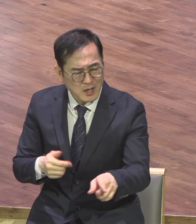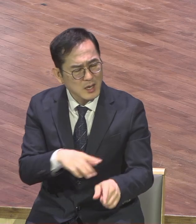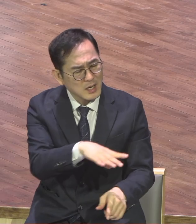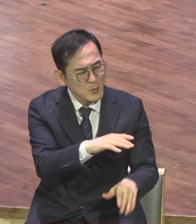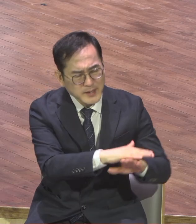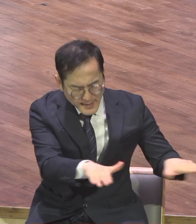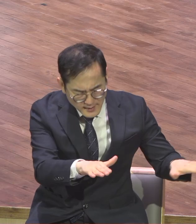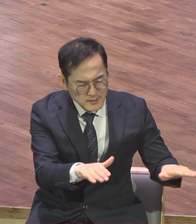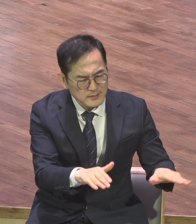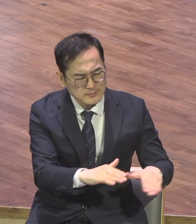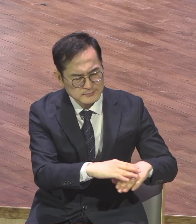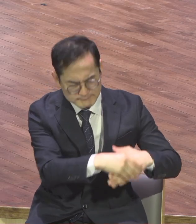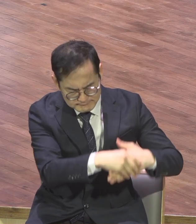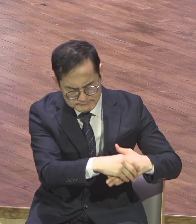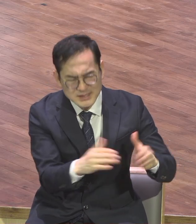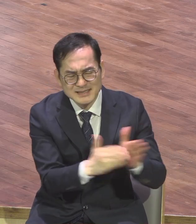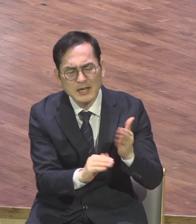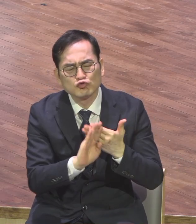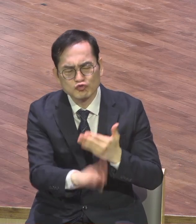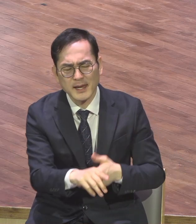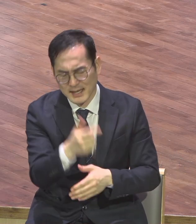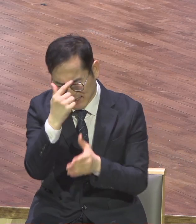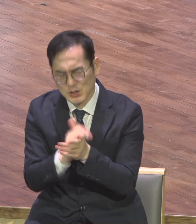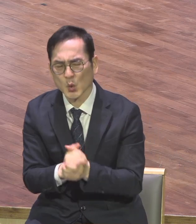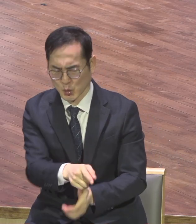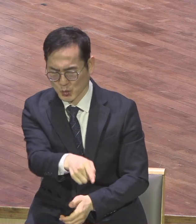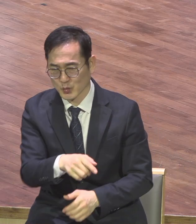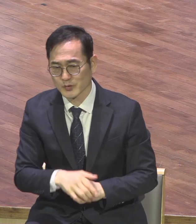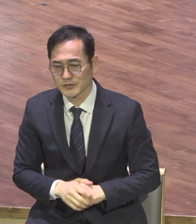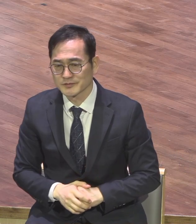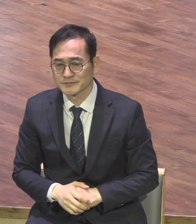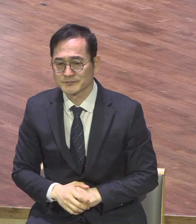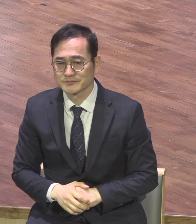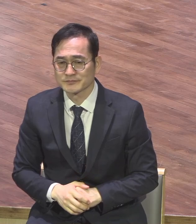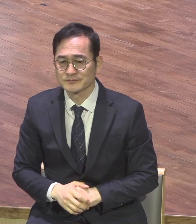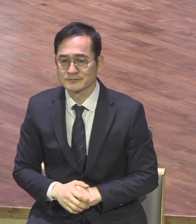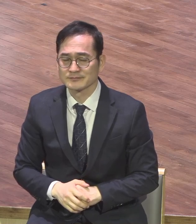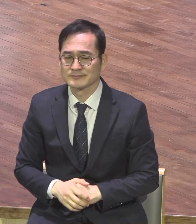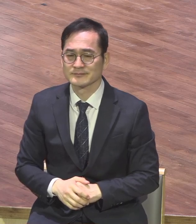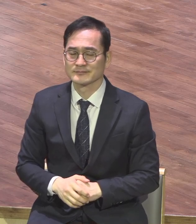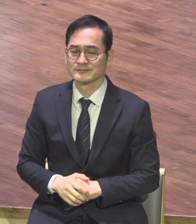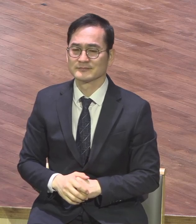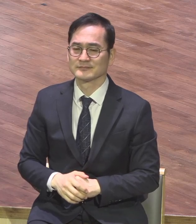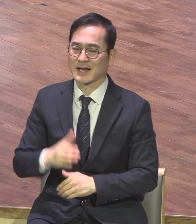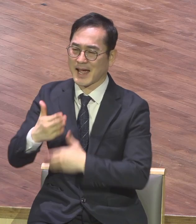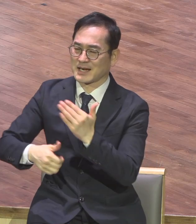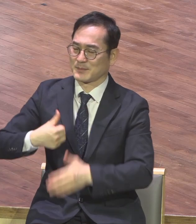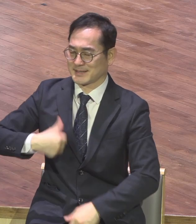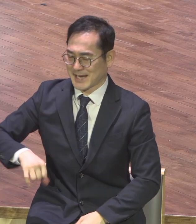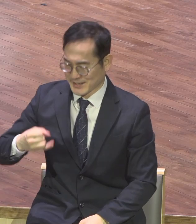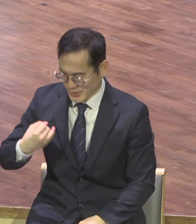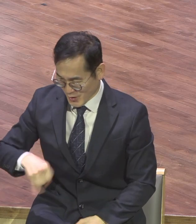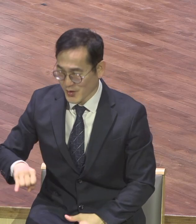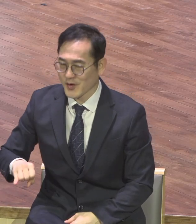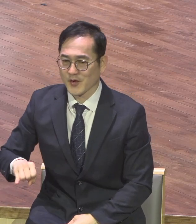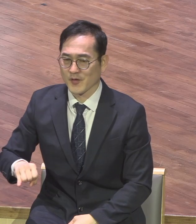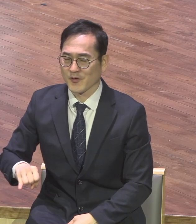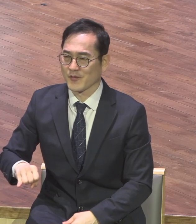기도응답 받고 싶거든 하나님의 자녀로서 신부가 권세를 자유롭게 편안하게 행복하게